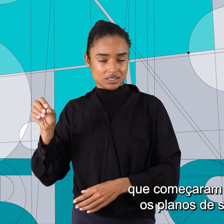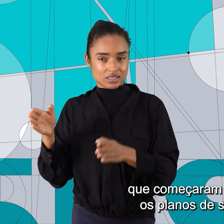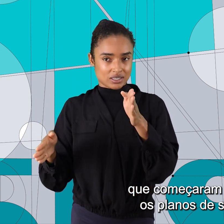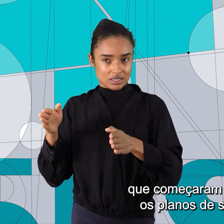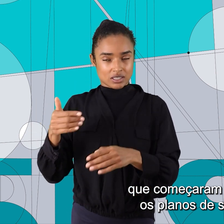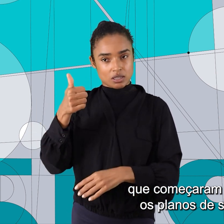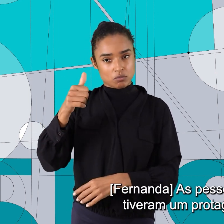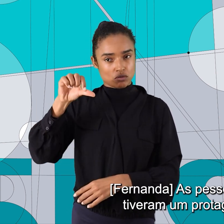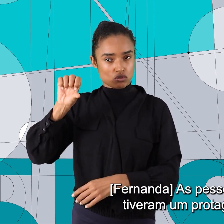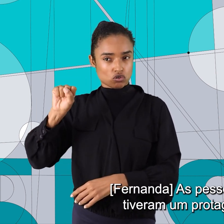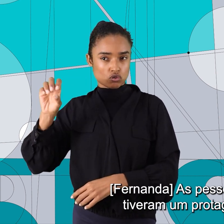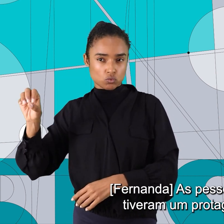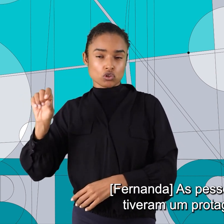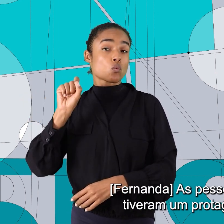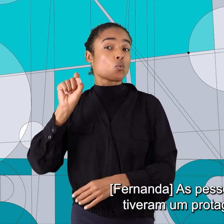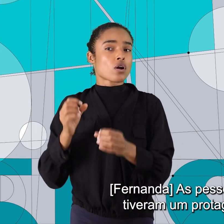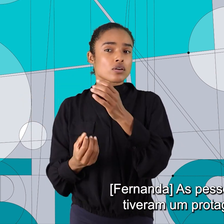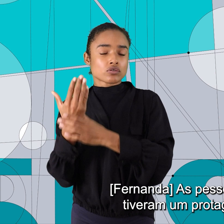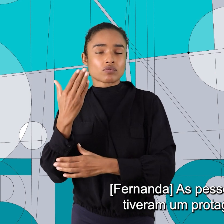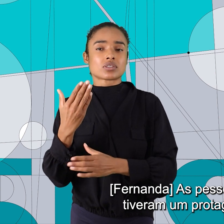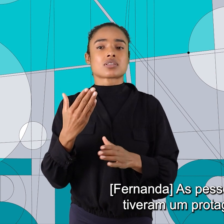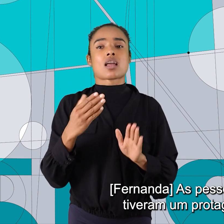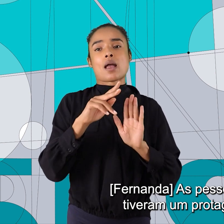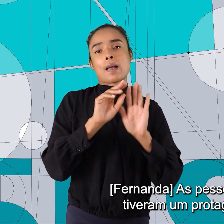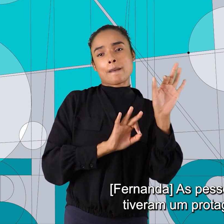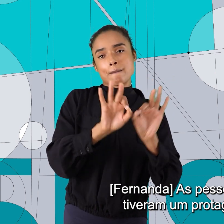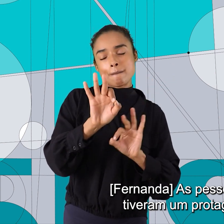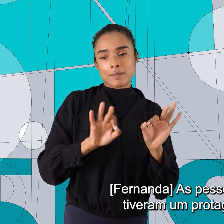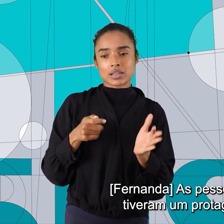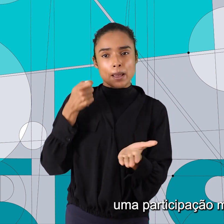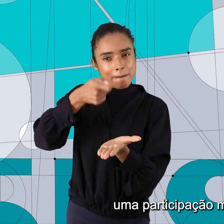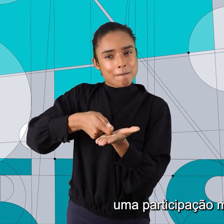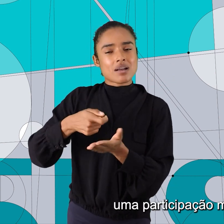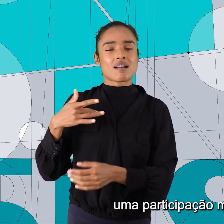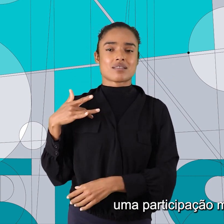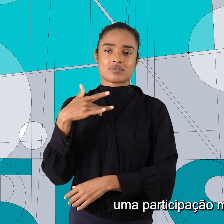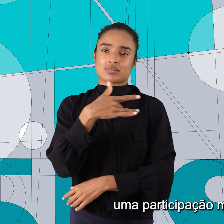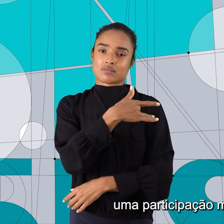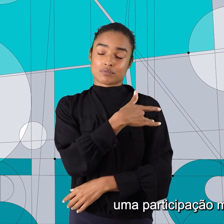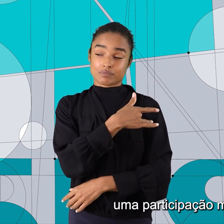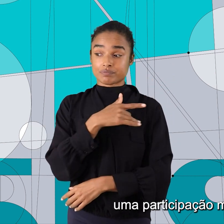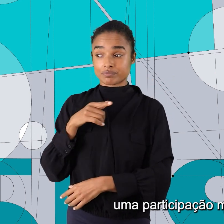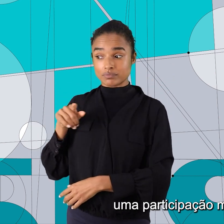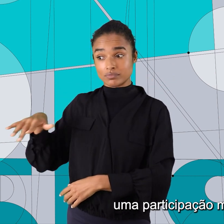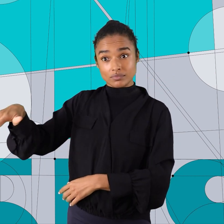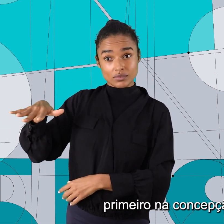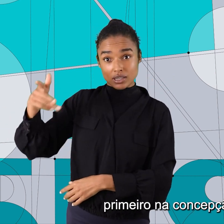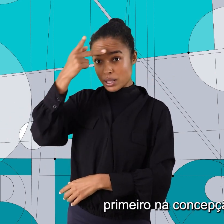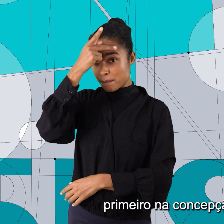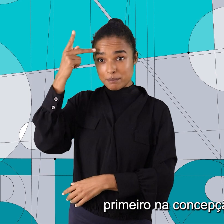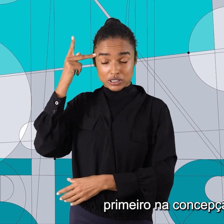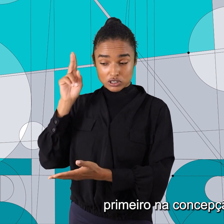saúde. As pessoas negras tiveram um protagonismo, uma participação muito ativa,